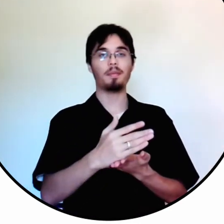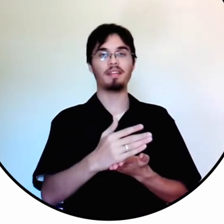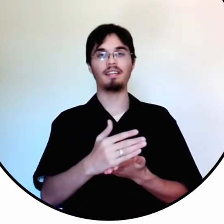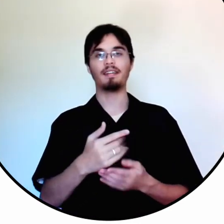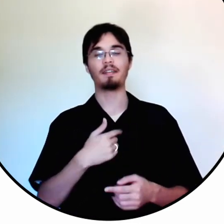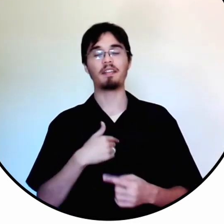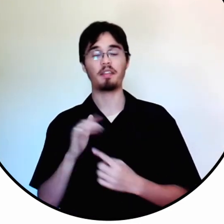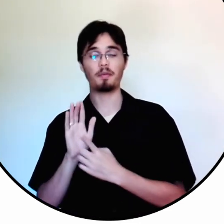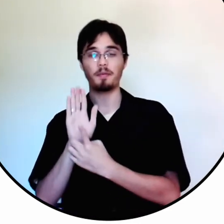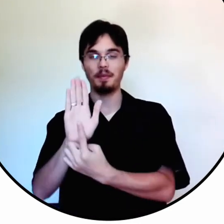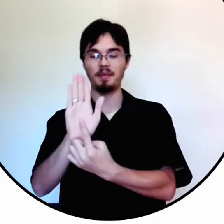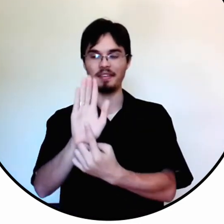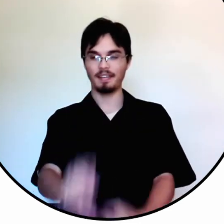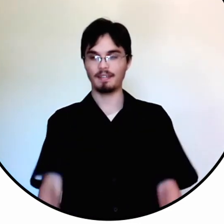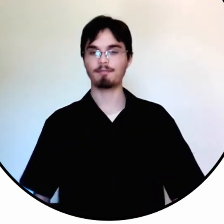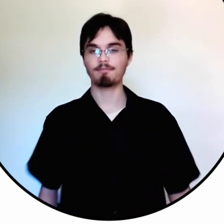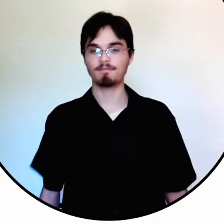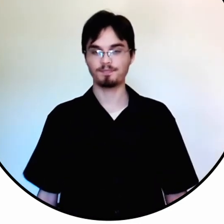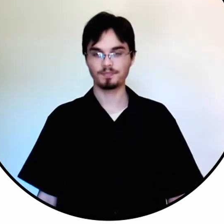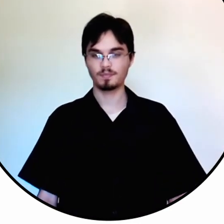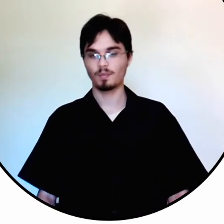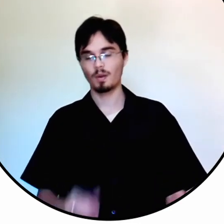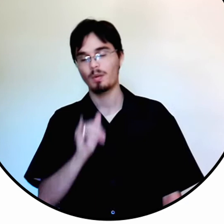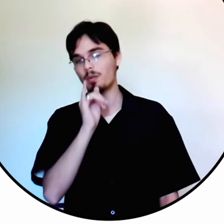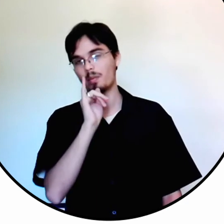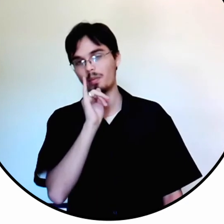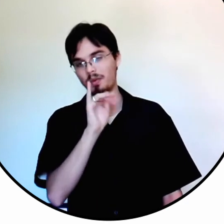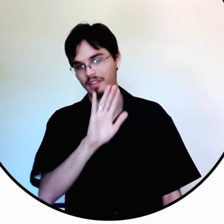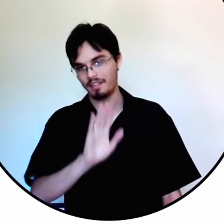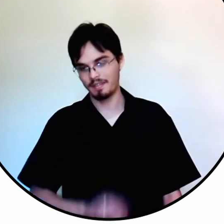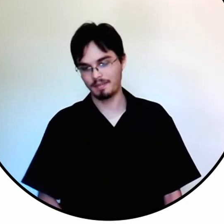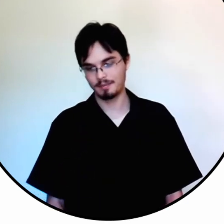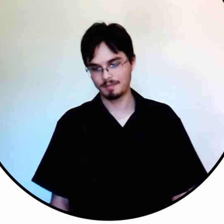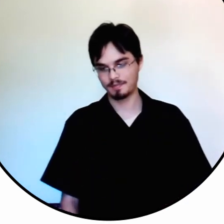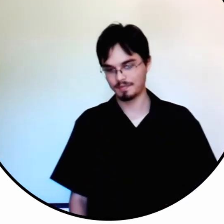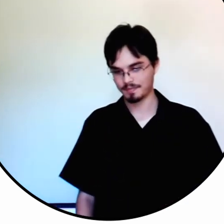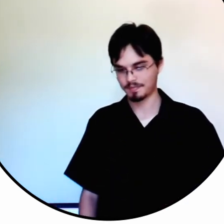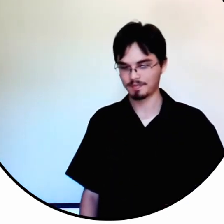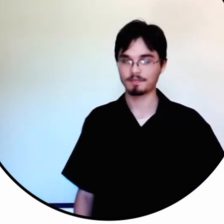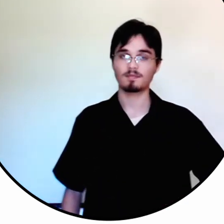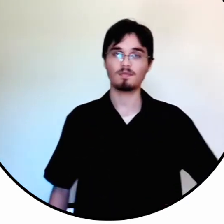Eu vou começar. Vou me apresentar. Um exemplo.